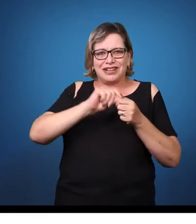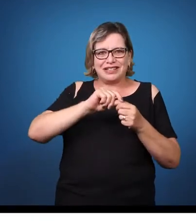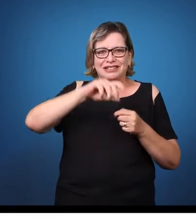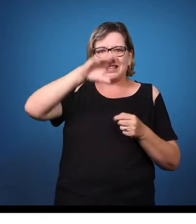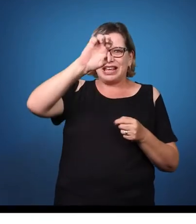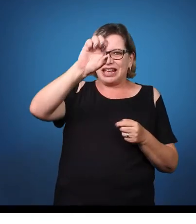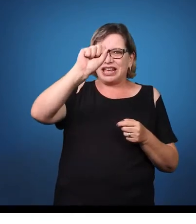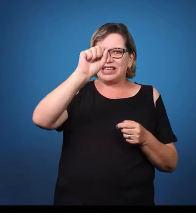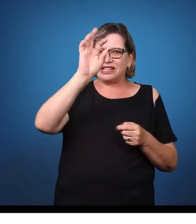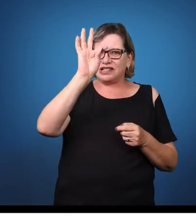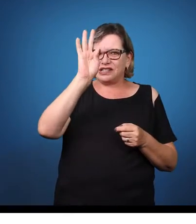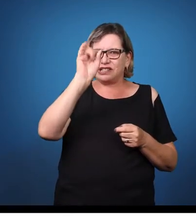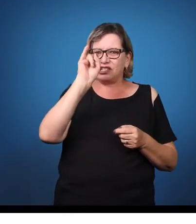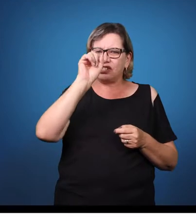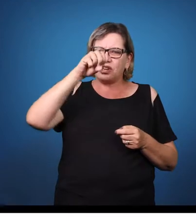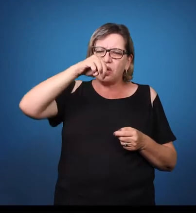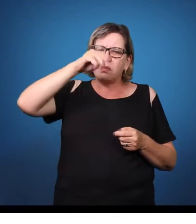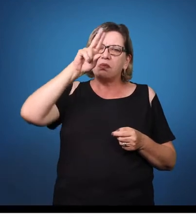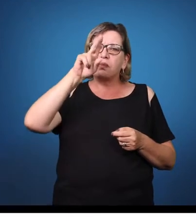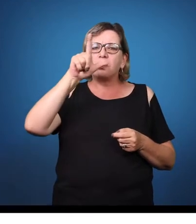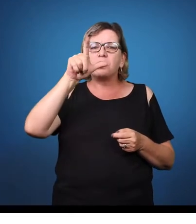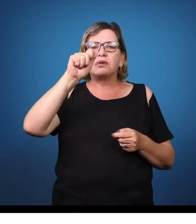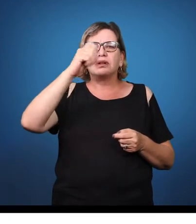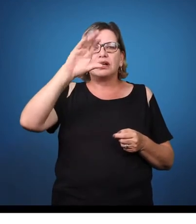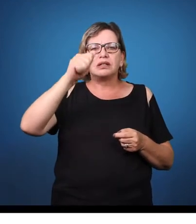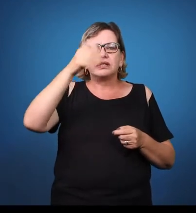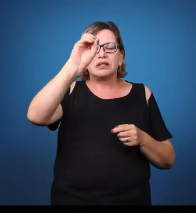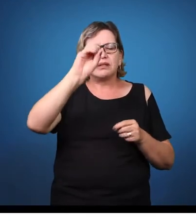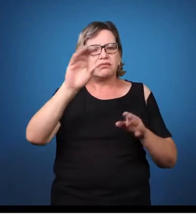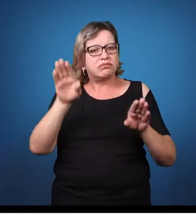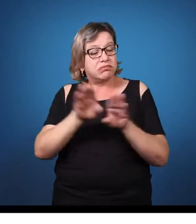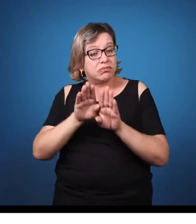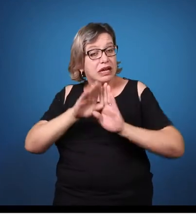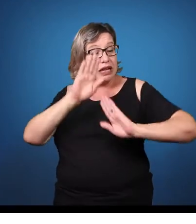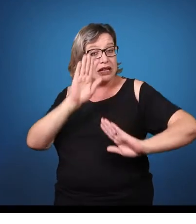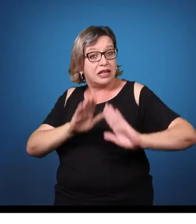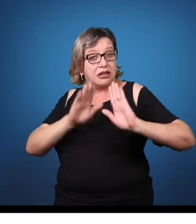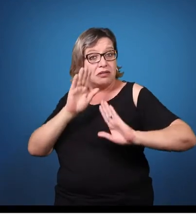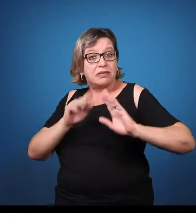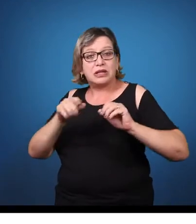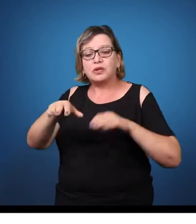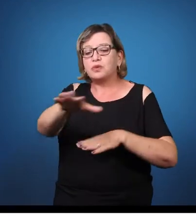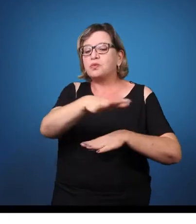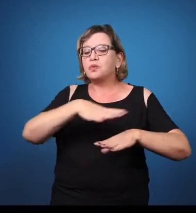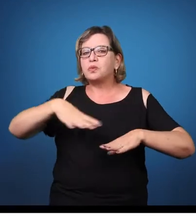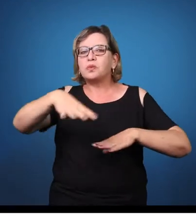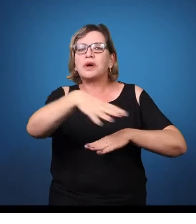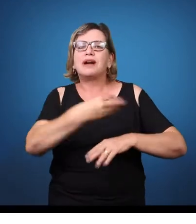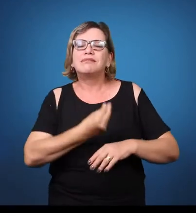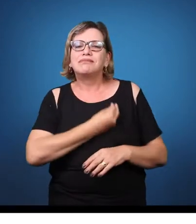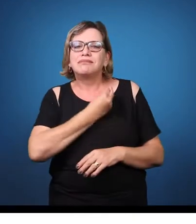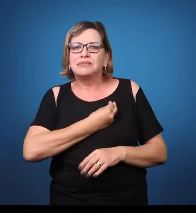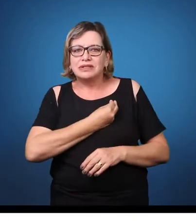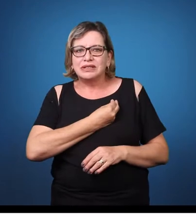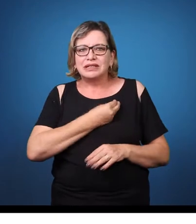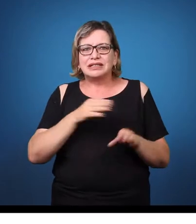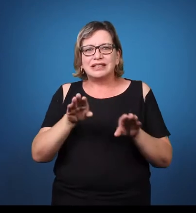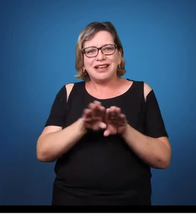envolvida, vai depender das intervenções que ela tem. Se é uma intervenção já no início do desenvolvimento